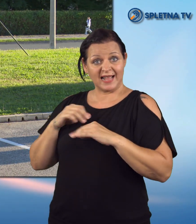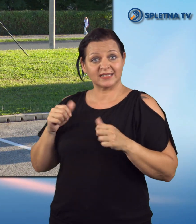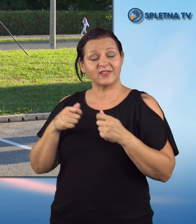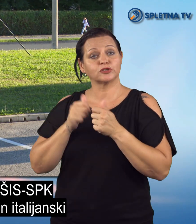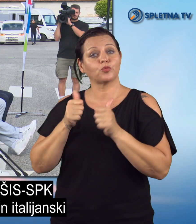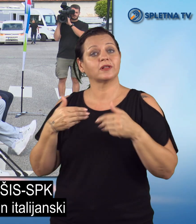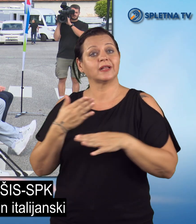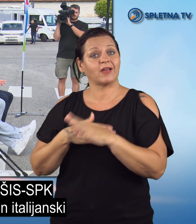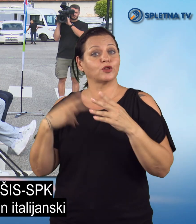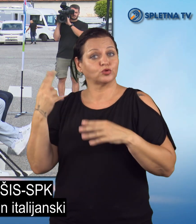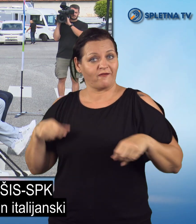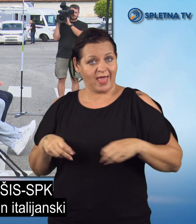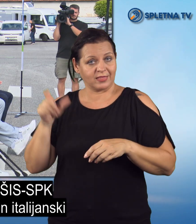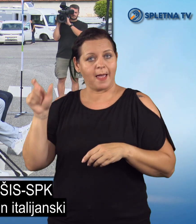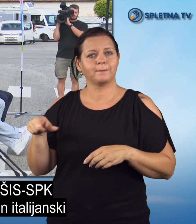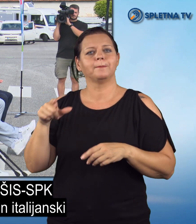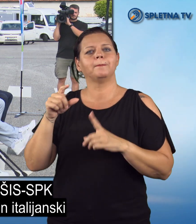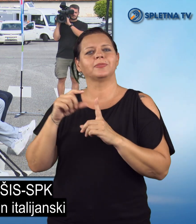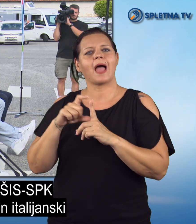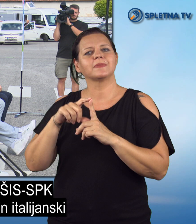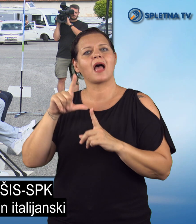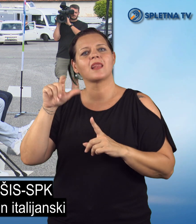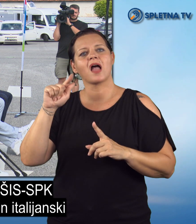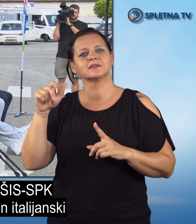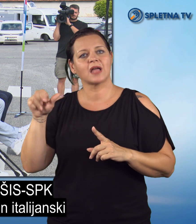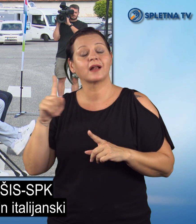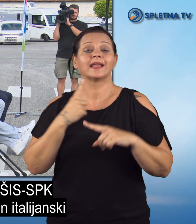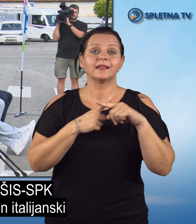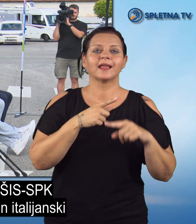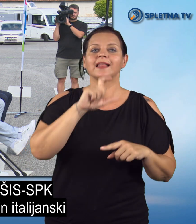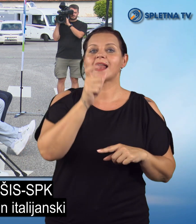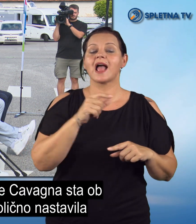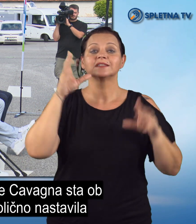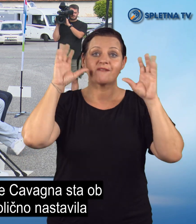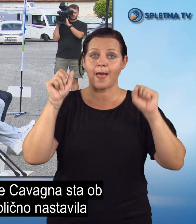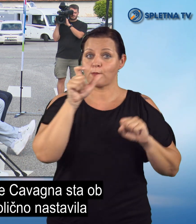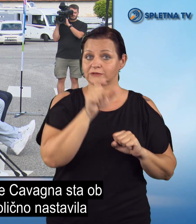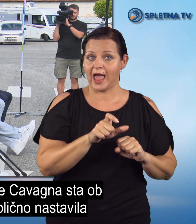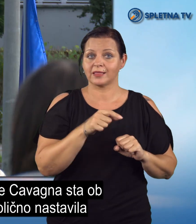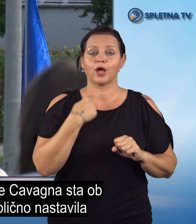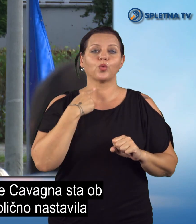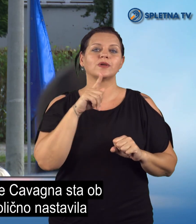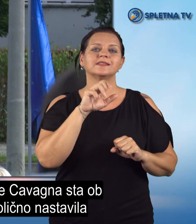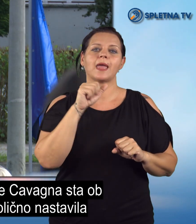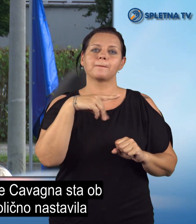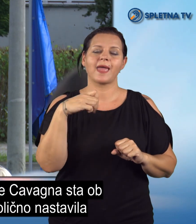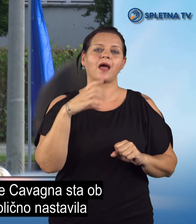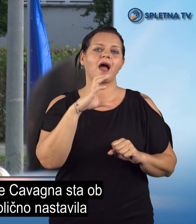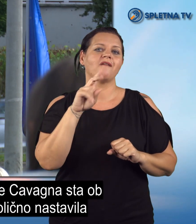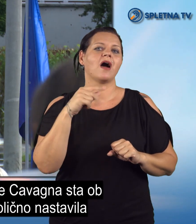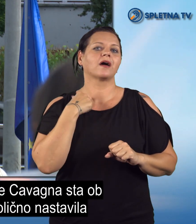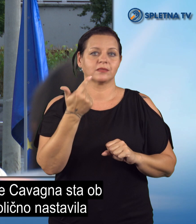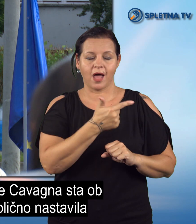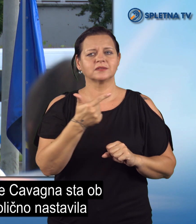predsednik Z6 SPK Damjan Lazar in italijanski veleposlanik Gisepe Kavanja